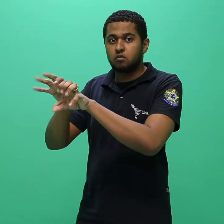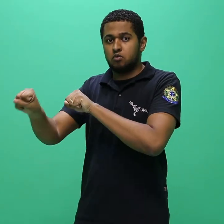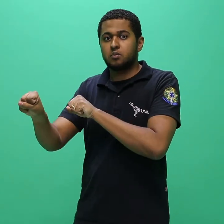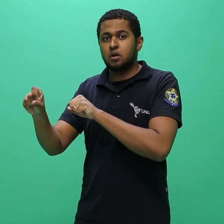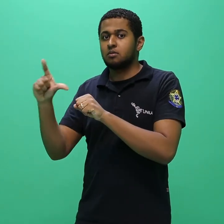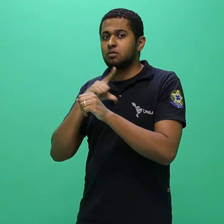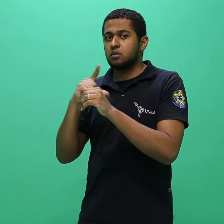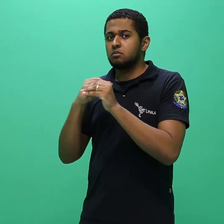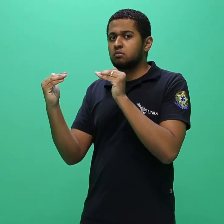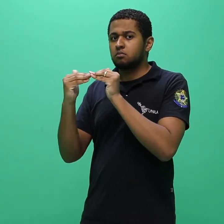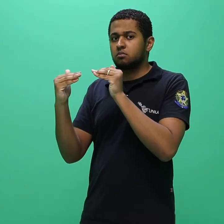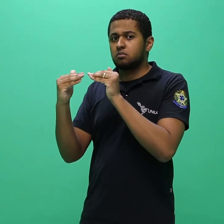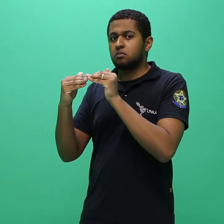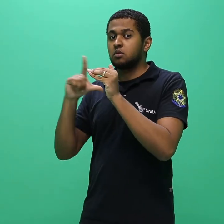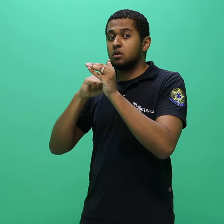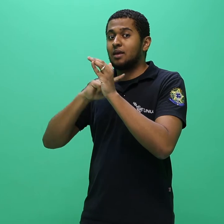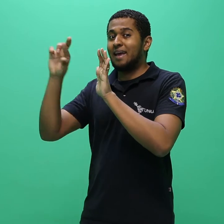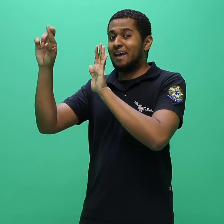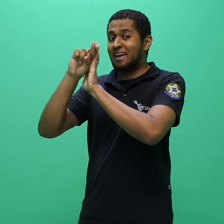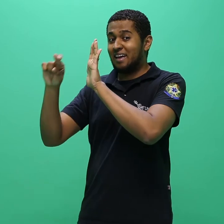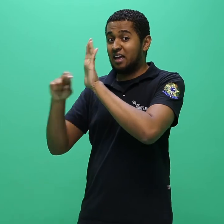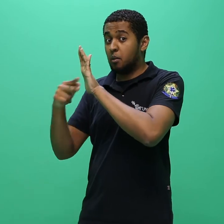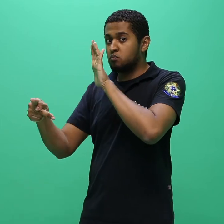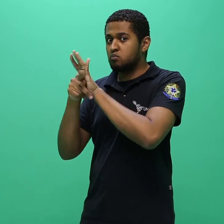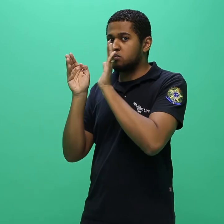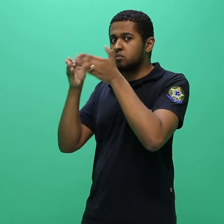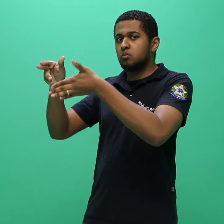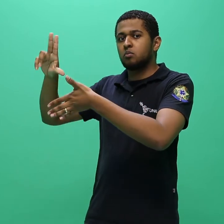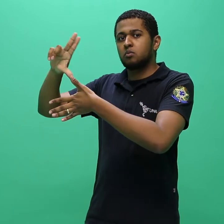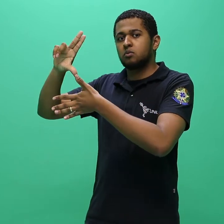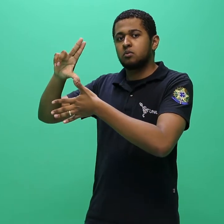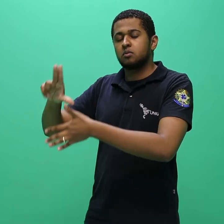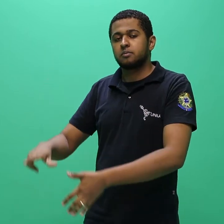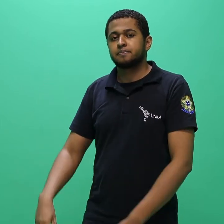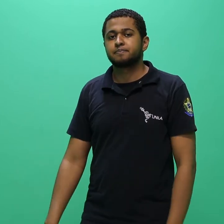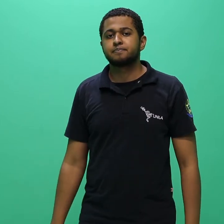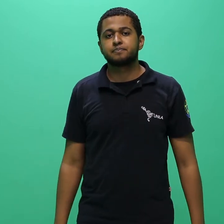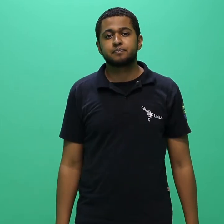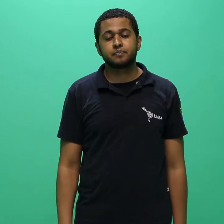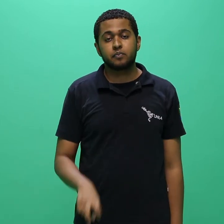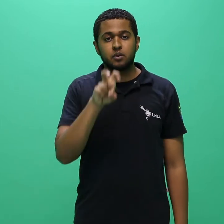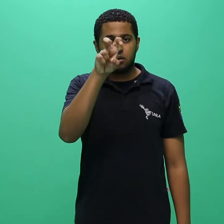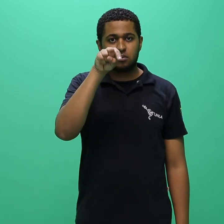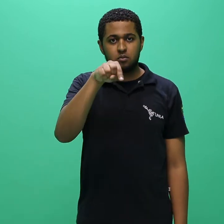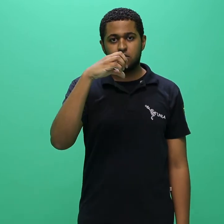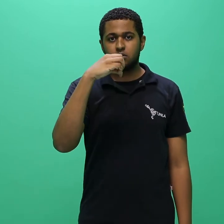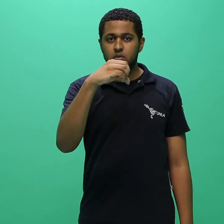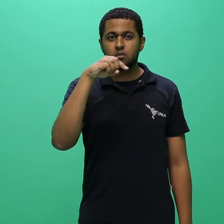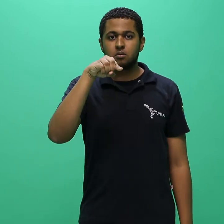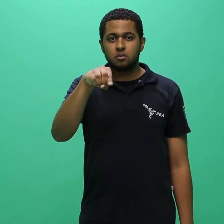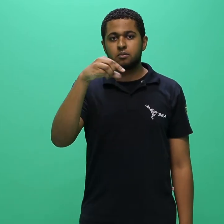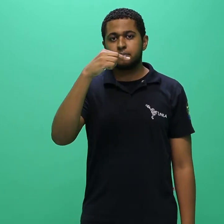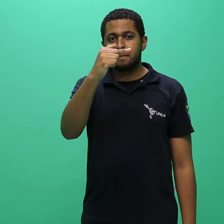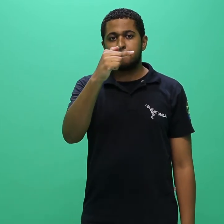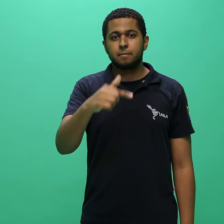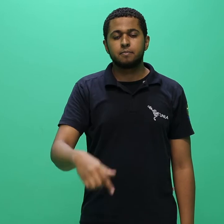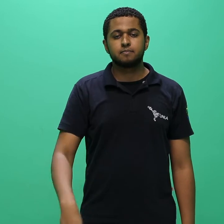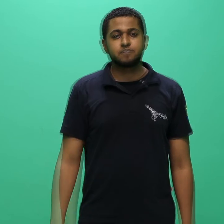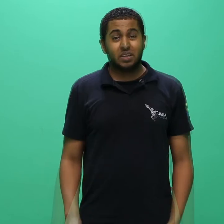do currículo do curso em que está se formando, de acordo com o estipulado nas